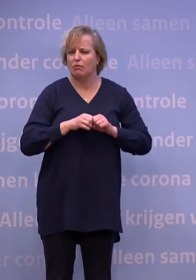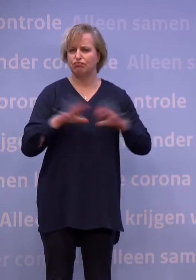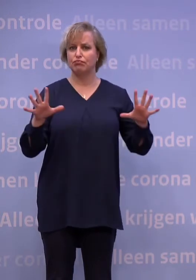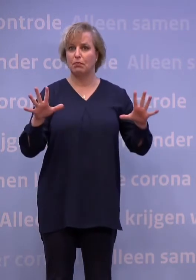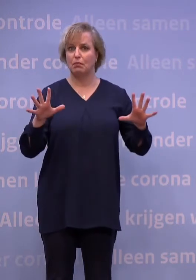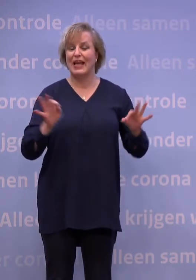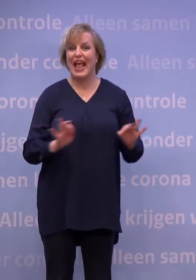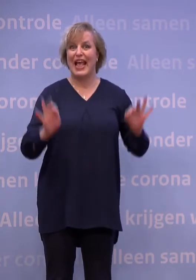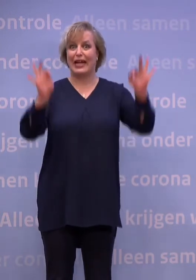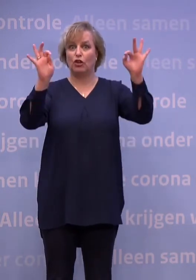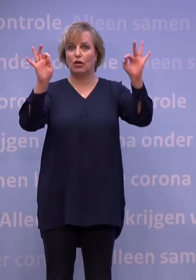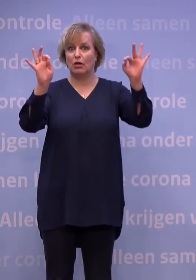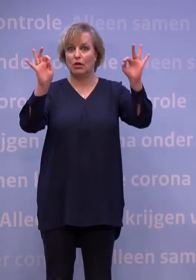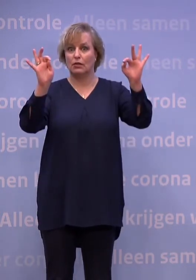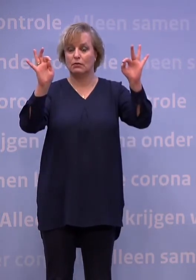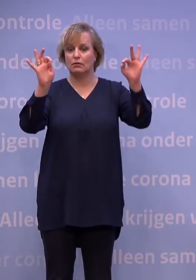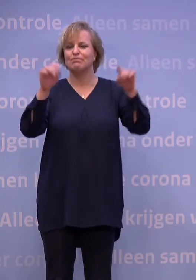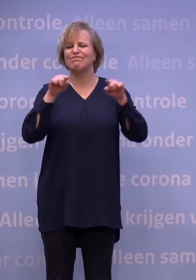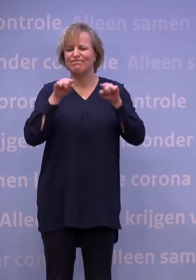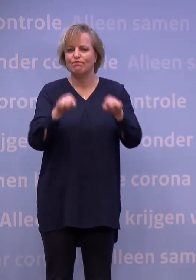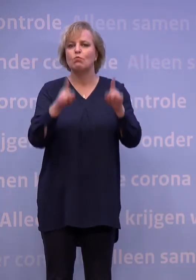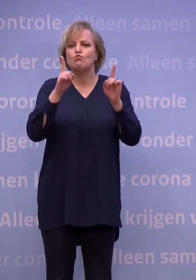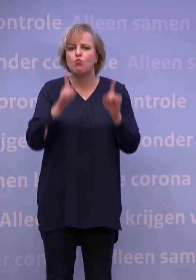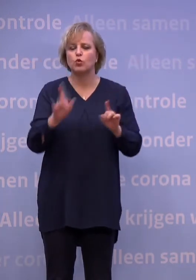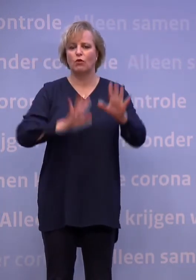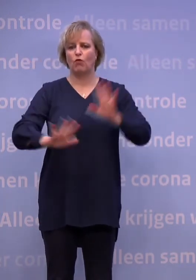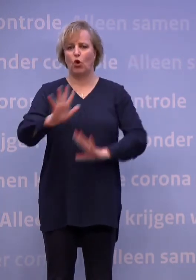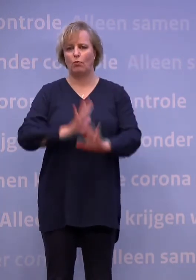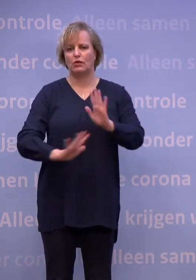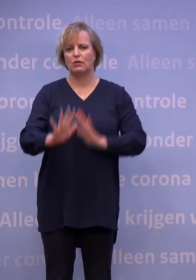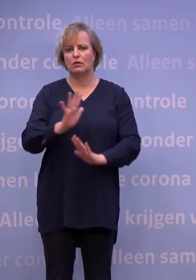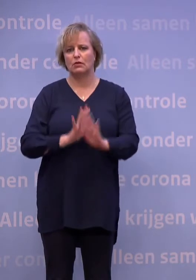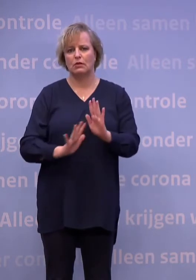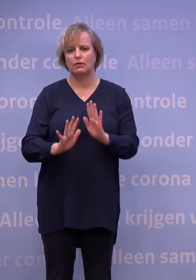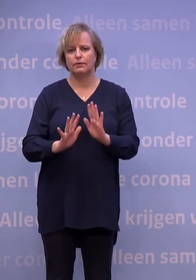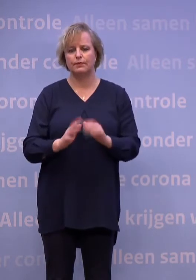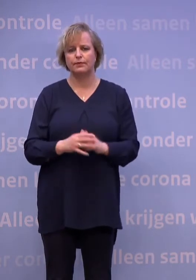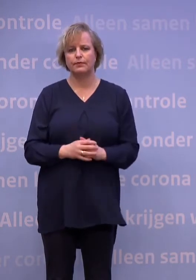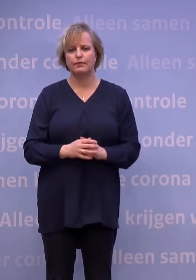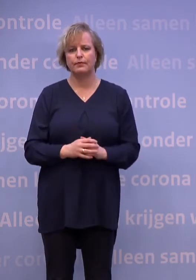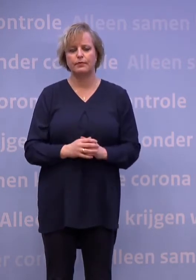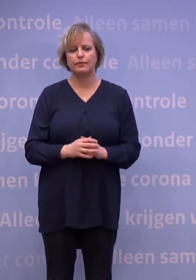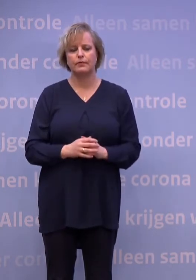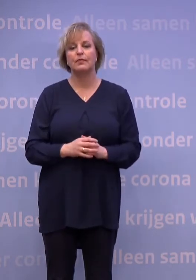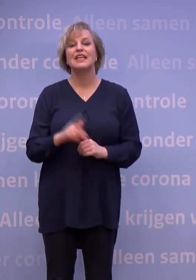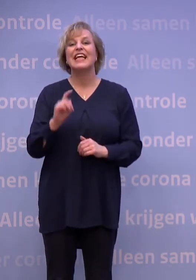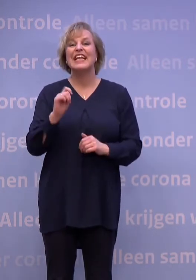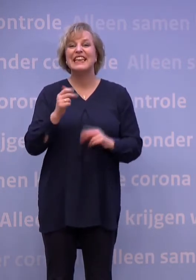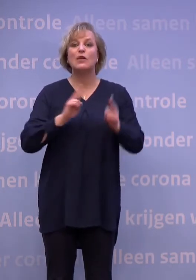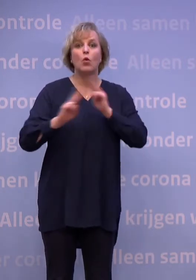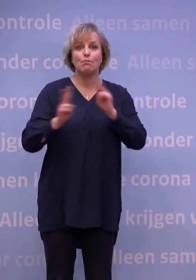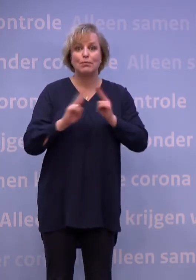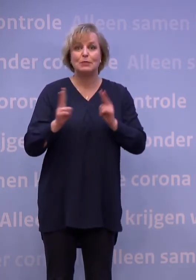veel erger worden. En dat moeten we kosten wat het kost voorkomen. We hebben het aantal nieuwe besmettingen te